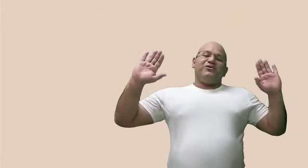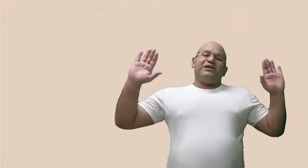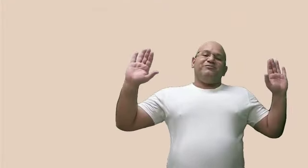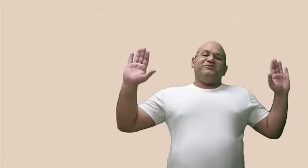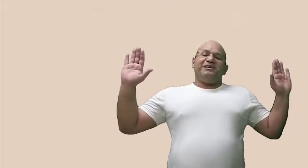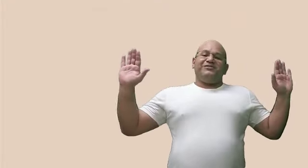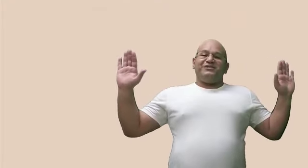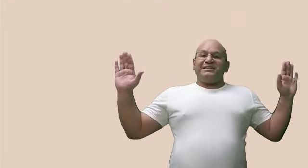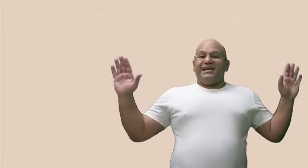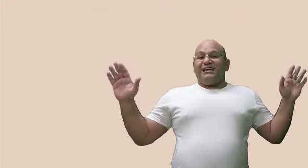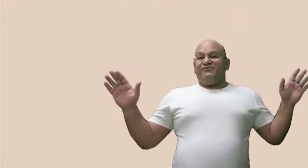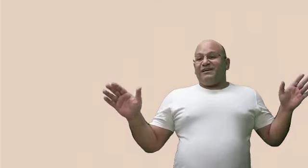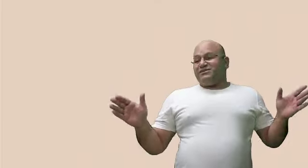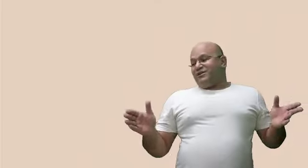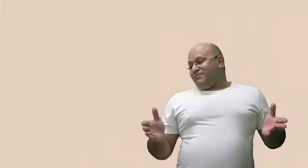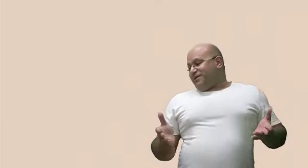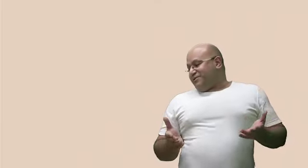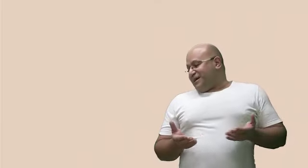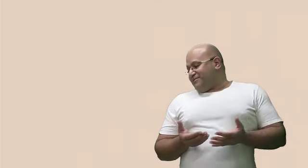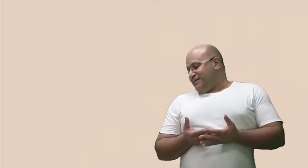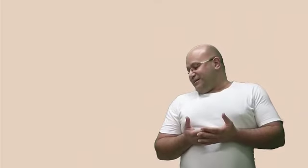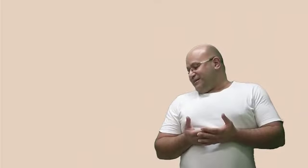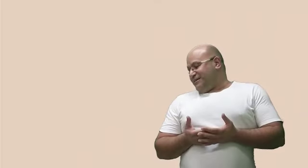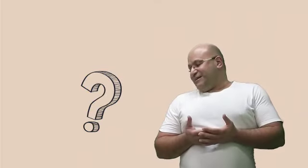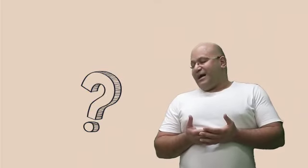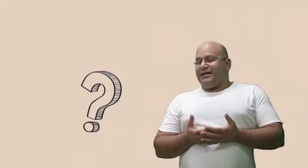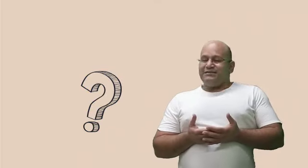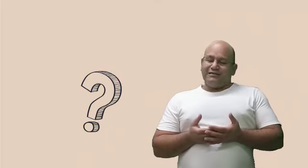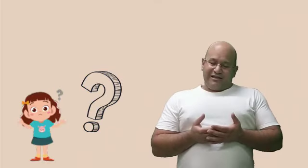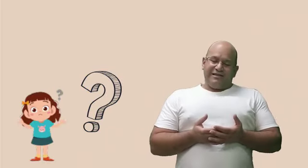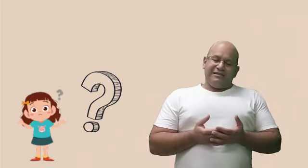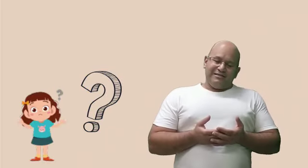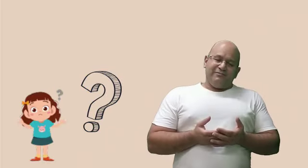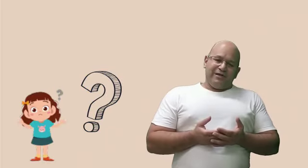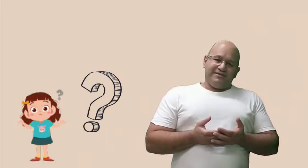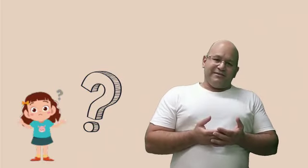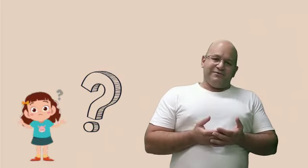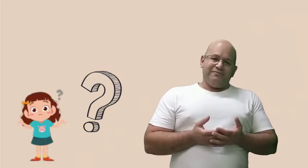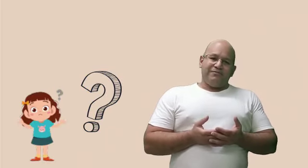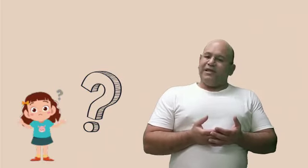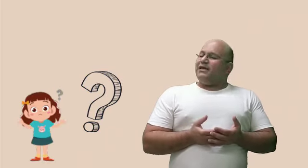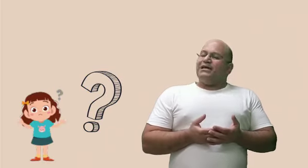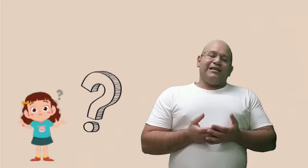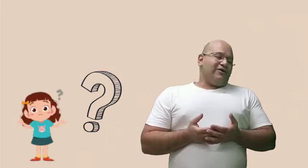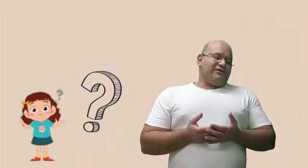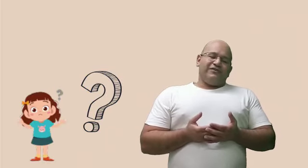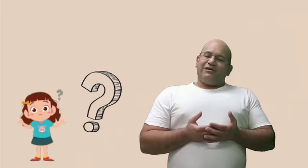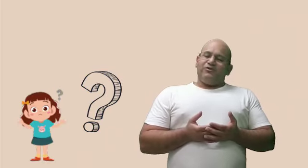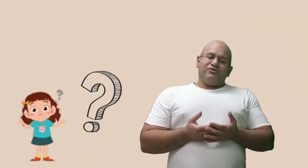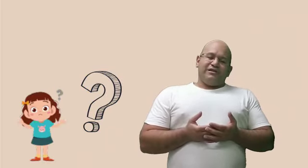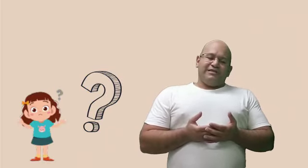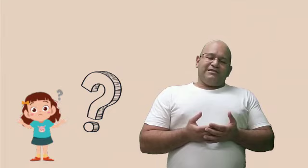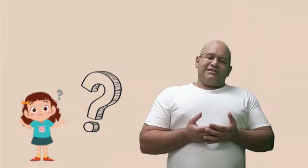acorda, a primeira coisa que ela faz é olhar para o lado e a estrela desapareceu. Laura fica muito triste.